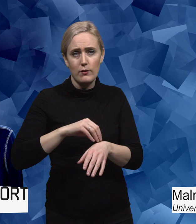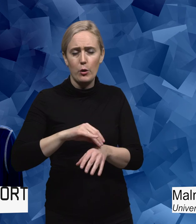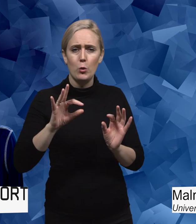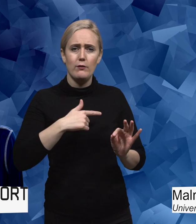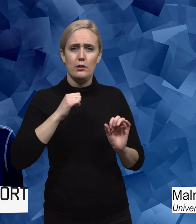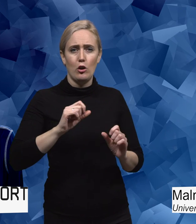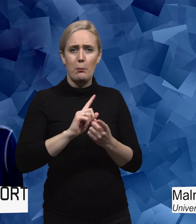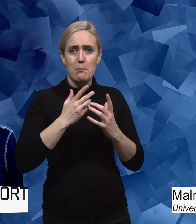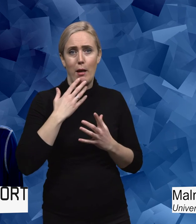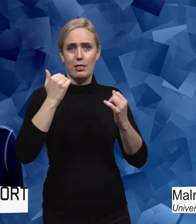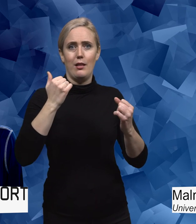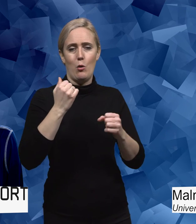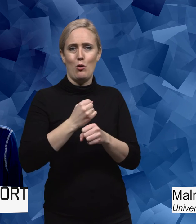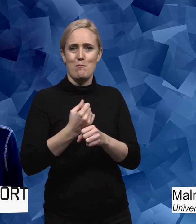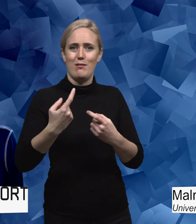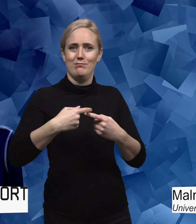de här frågorna? Har du några bra insidertips till oss?